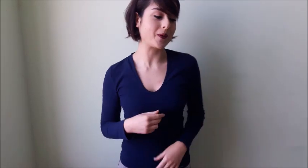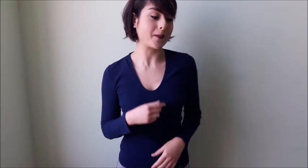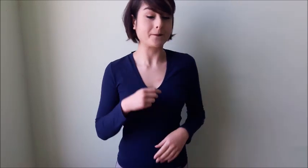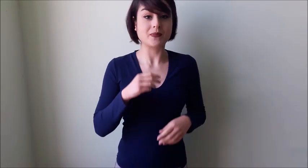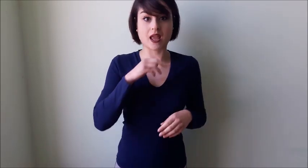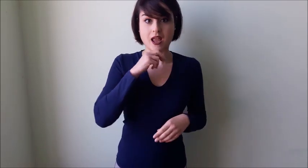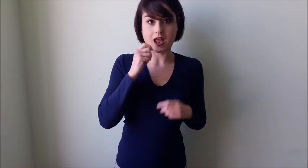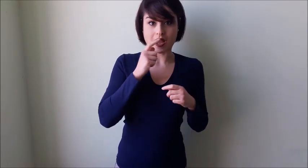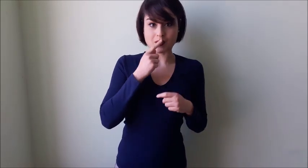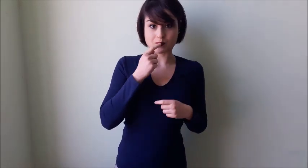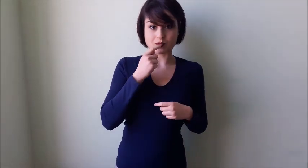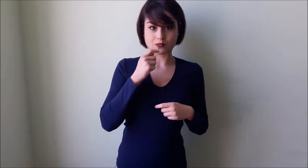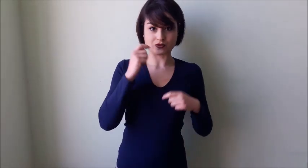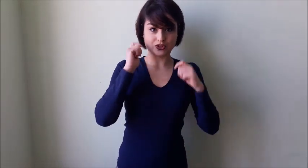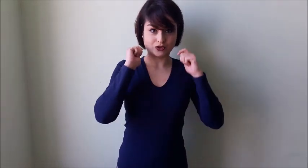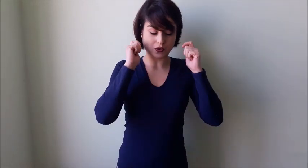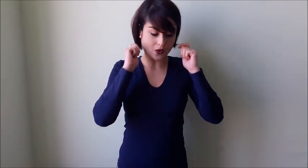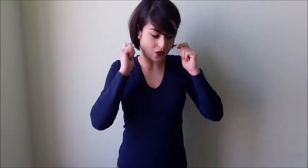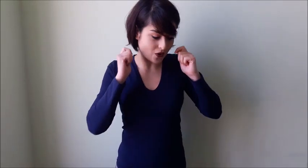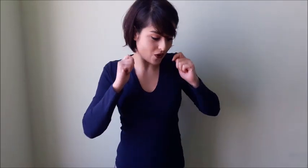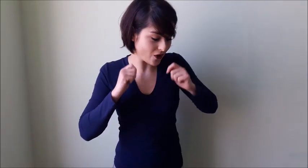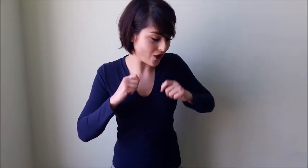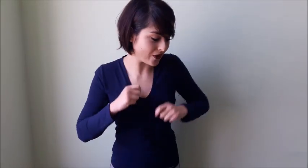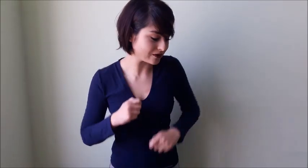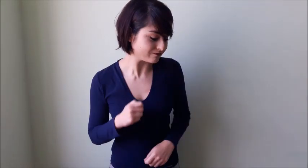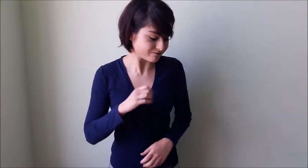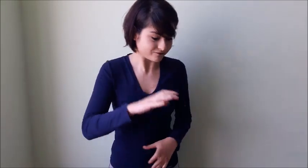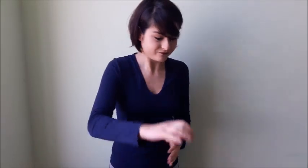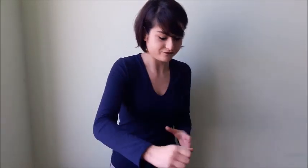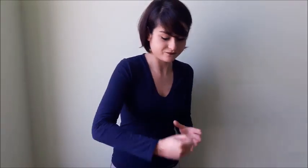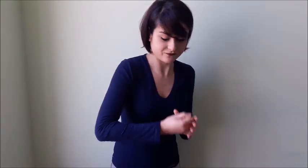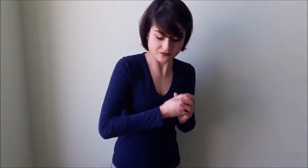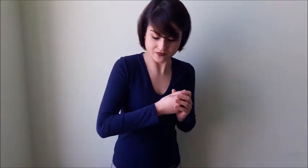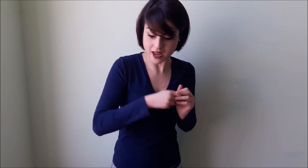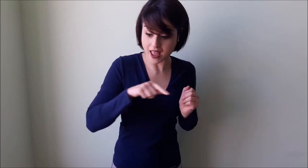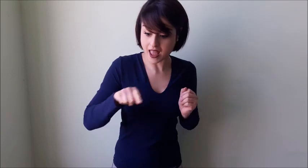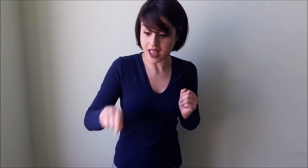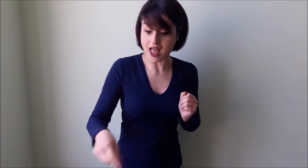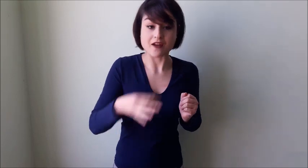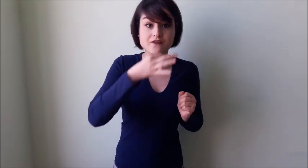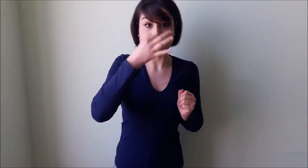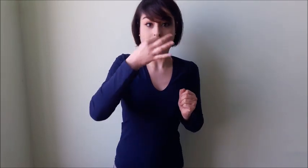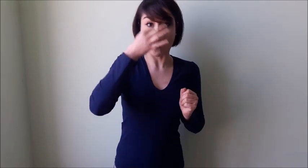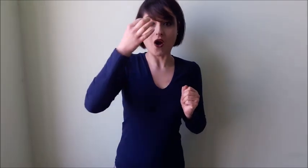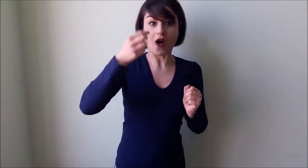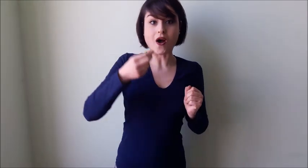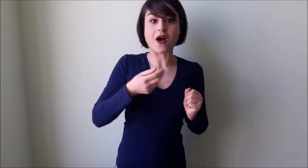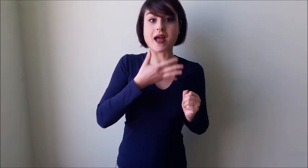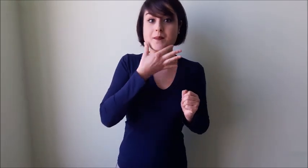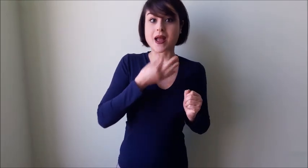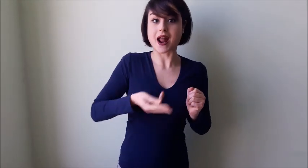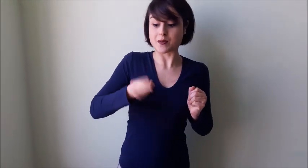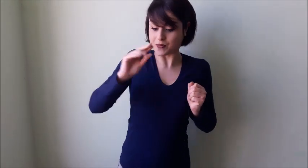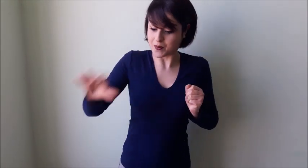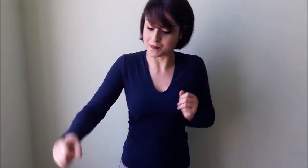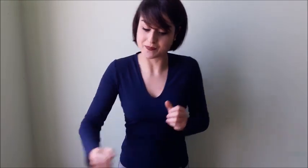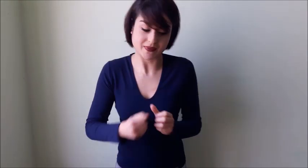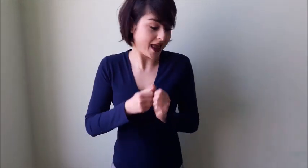Cappuccetto rosso iniziò a raccogliere i fiori, ma quello successivo le sembrava sempre più bello dell